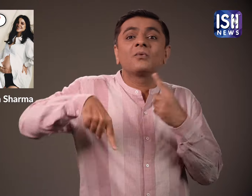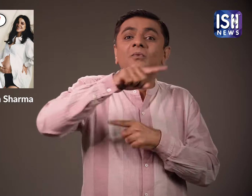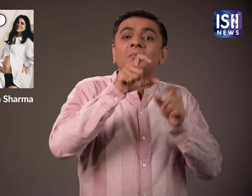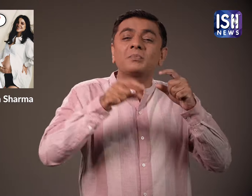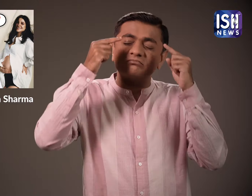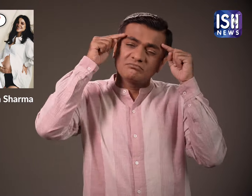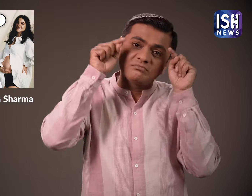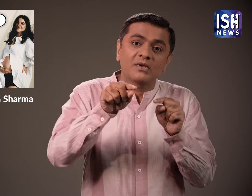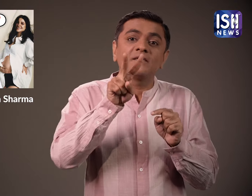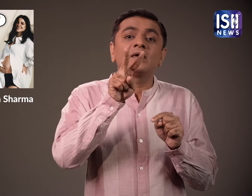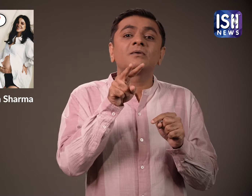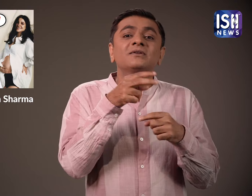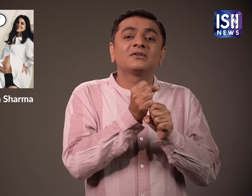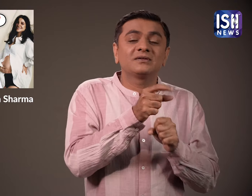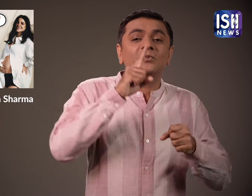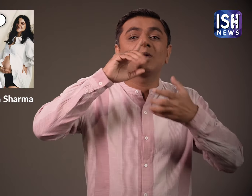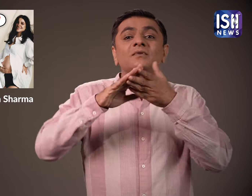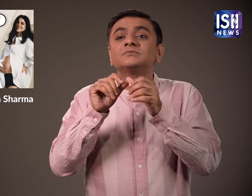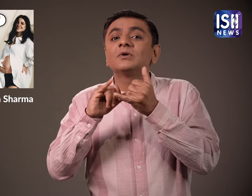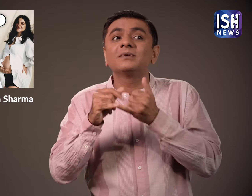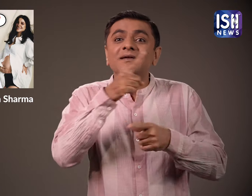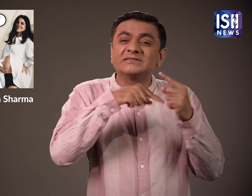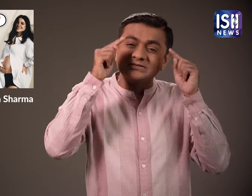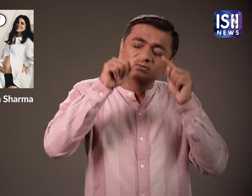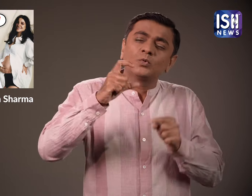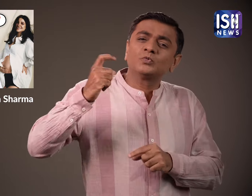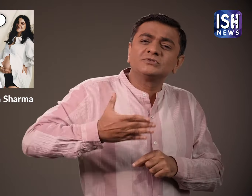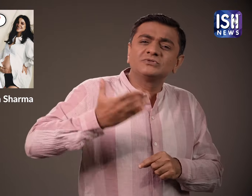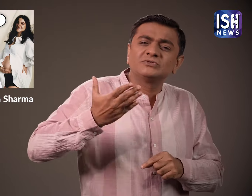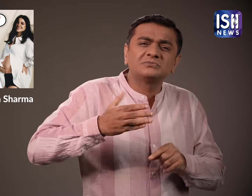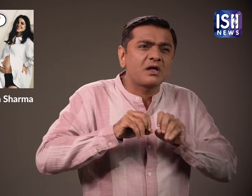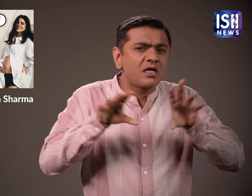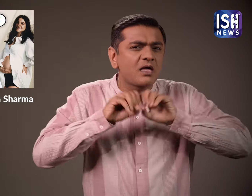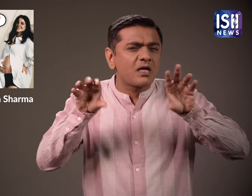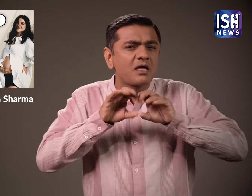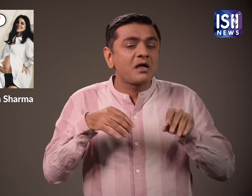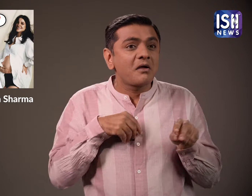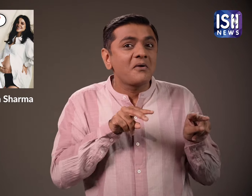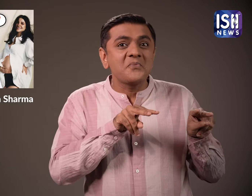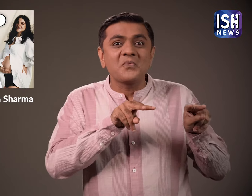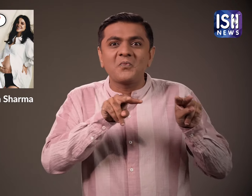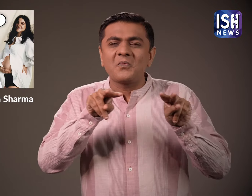कोली और अनुष्का के हजारों प्रशंचकों ने भी बहुत सारे बधाई संदेश पोस्ट किये